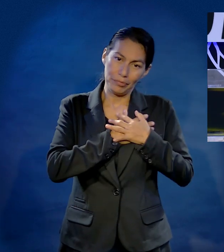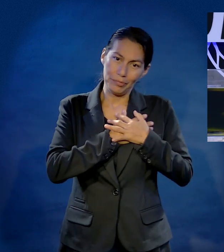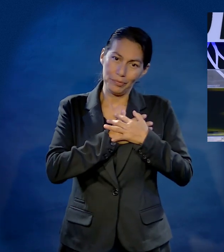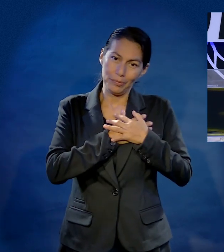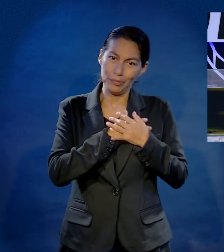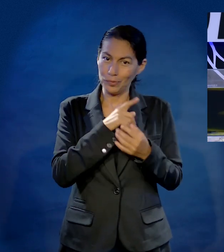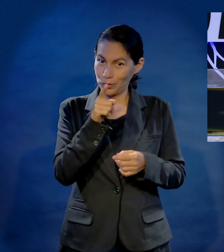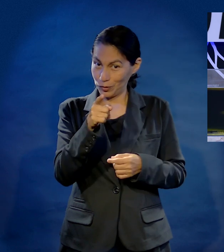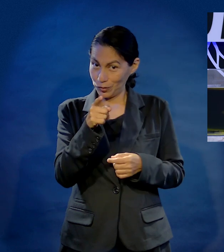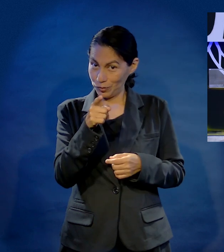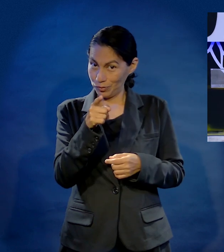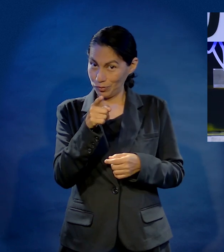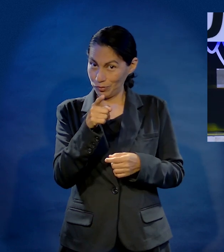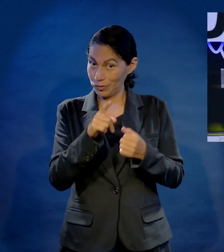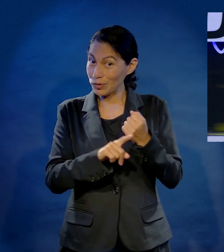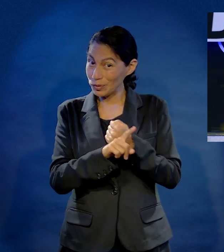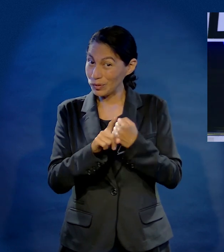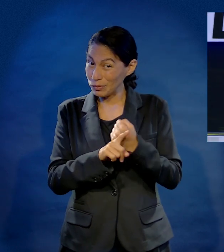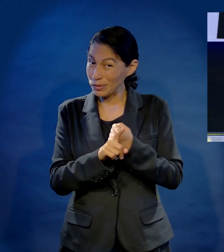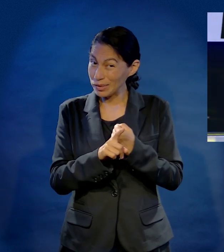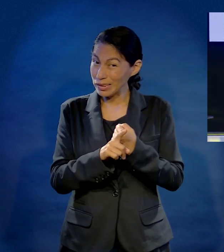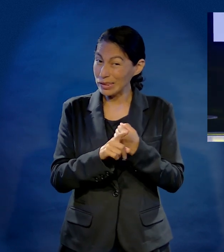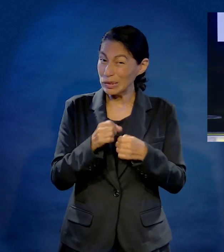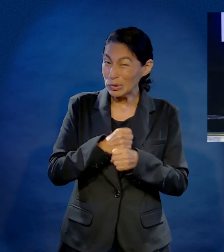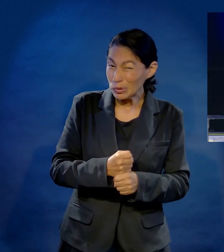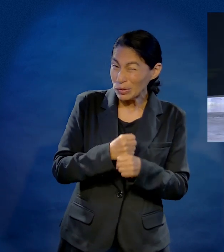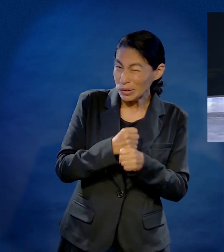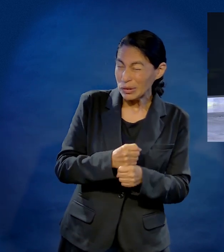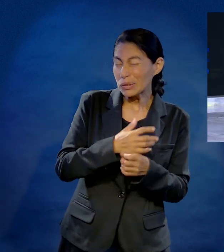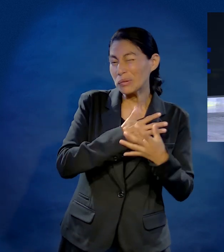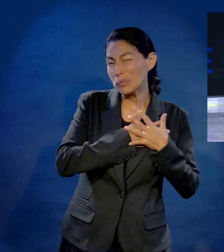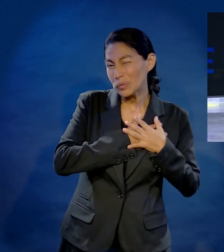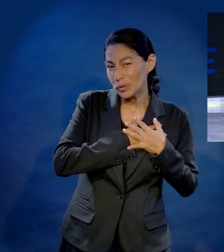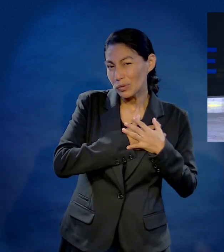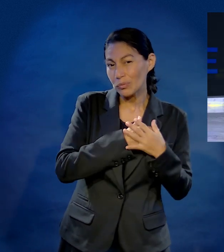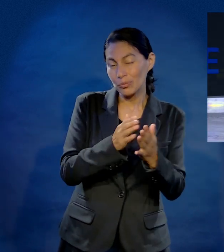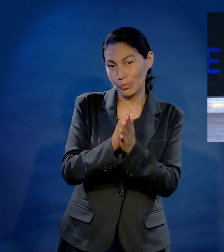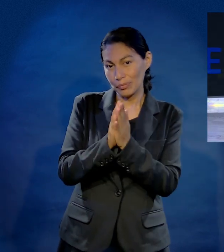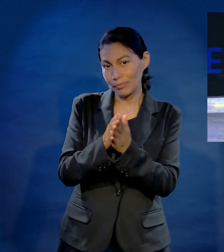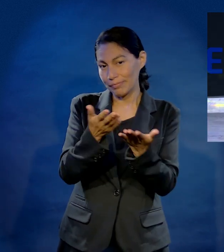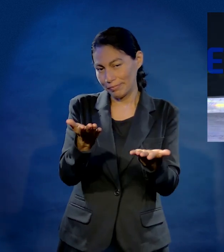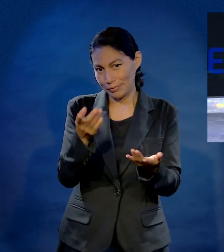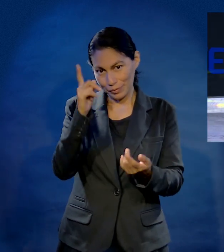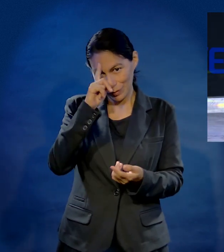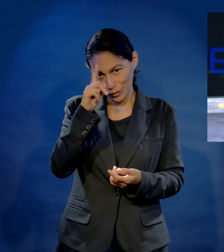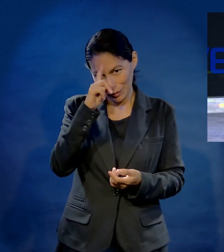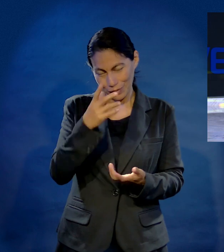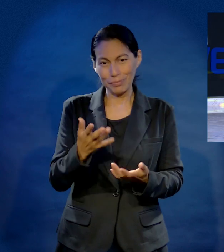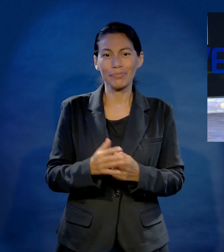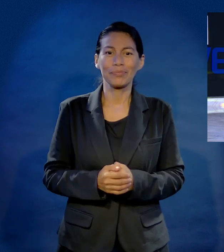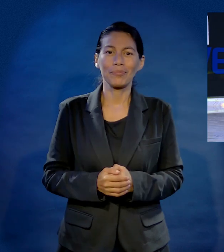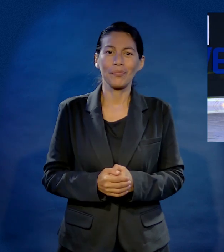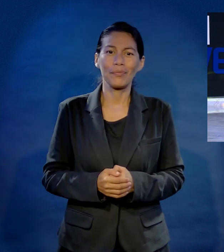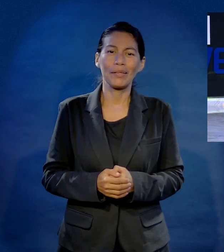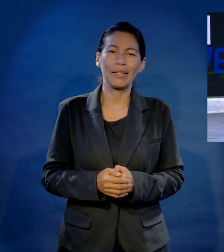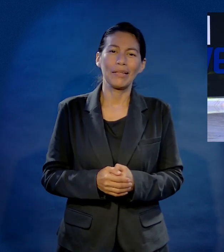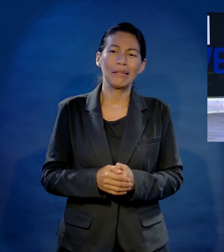Si tú te encuentras por una pena de amor, déjame recomendarte un consejero extraordinario que tiene esta universidad. No le pedí permiso, espero no me vaya a